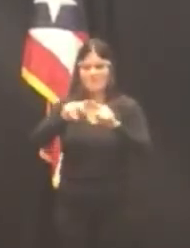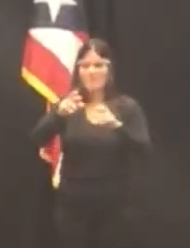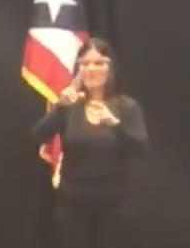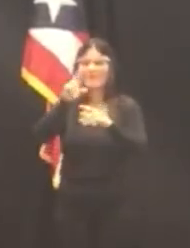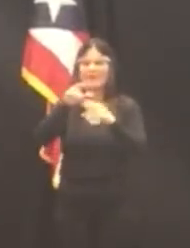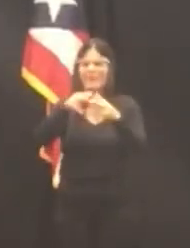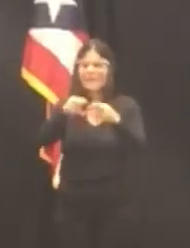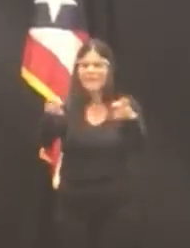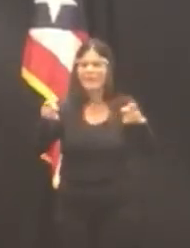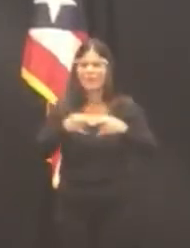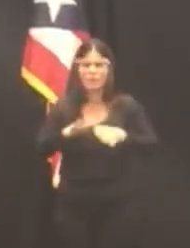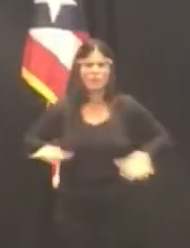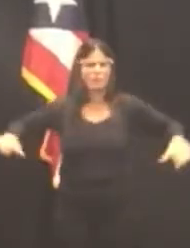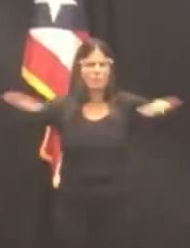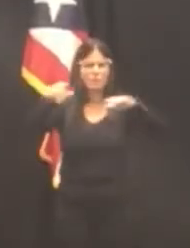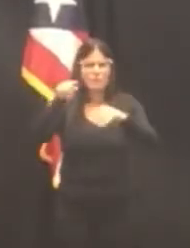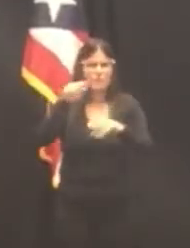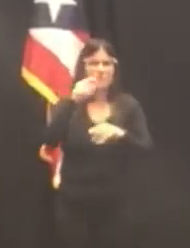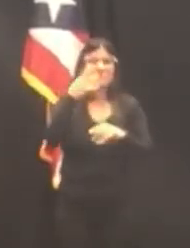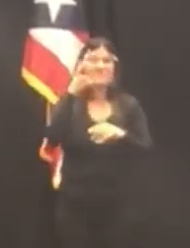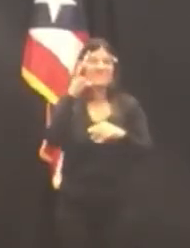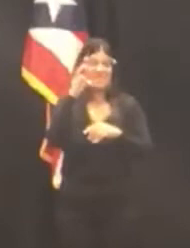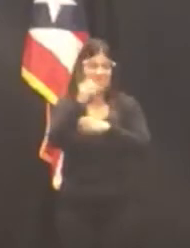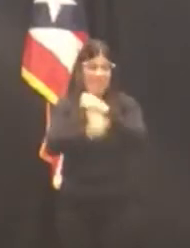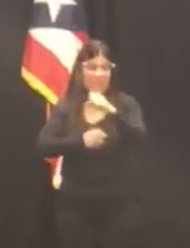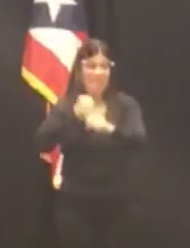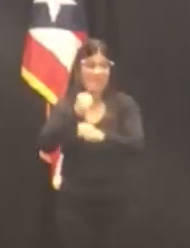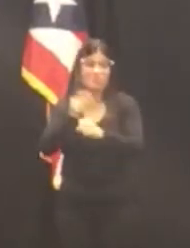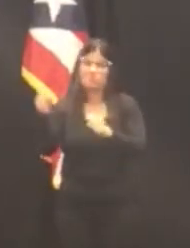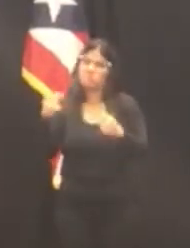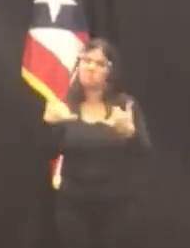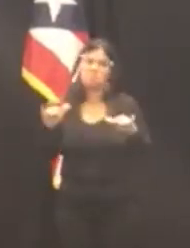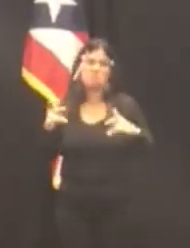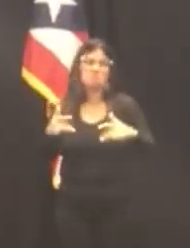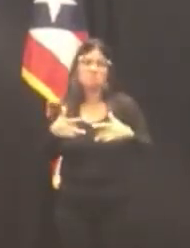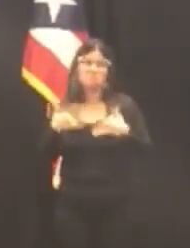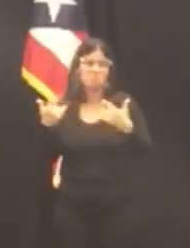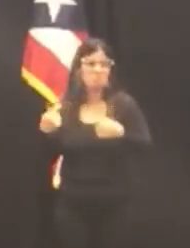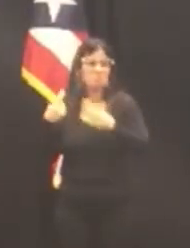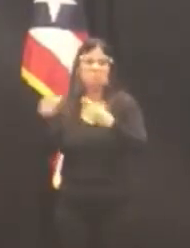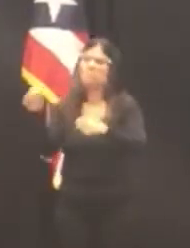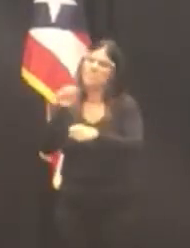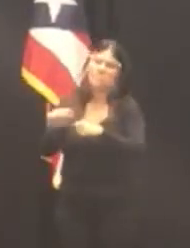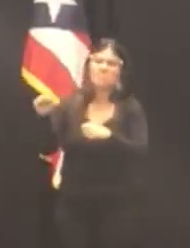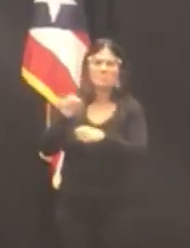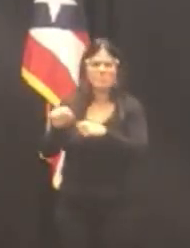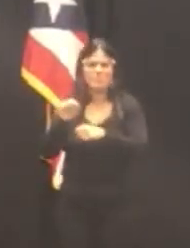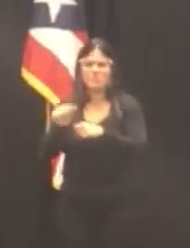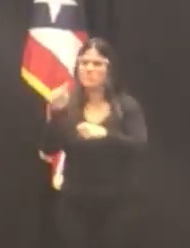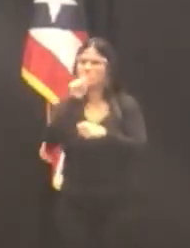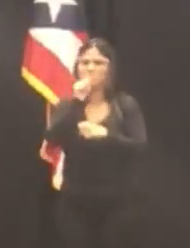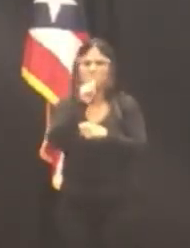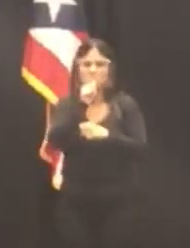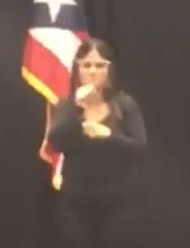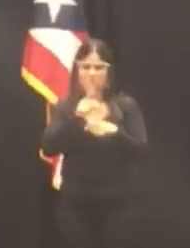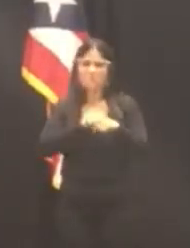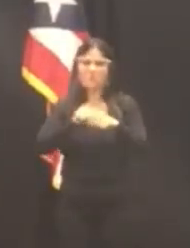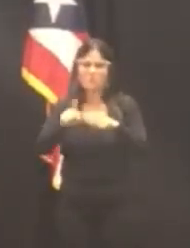Durante 7 años la licenciada Brignoni Mártir ejerció la práctica privada de la profesión legal